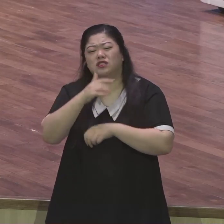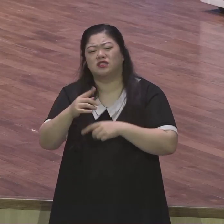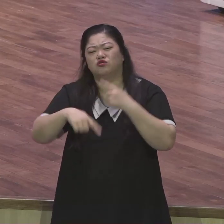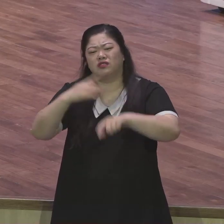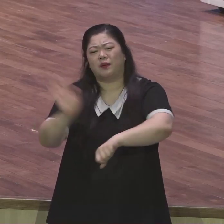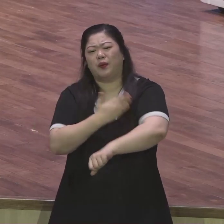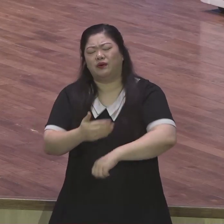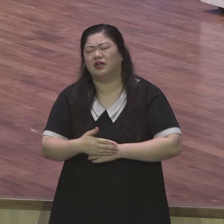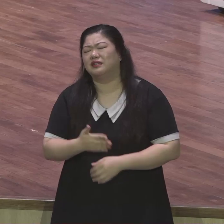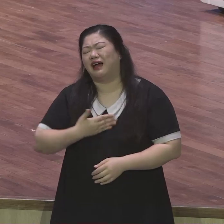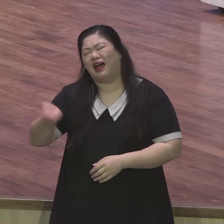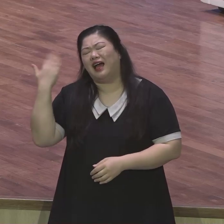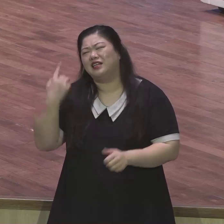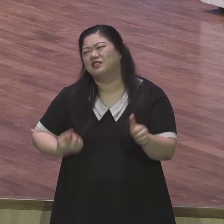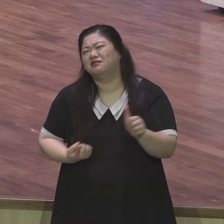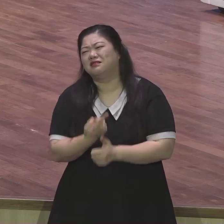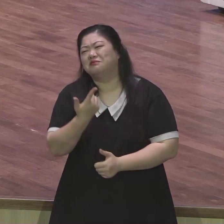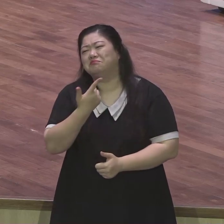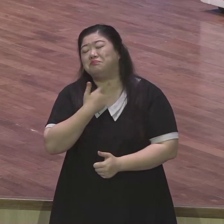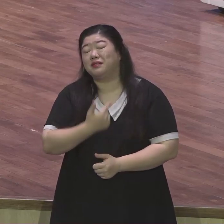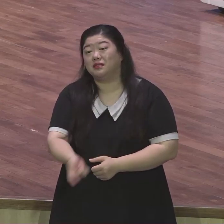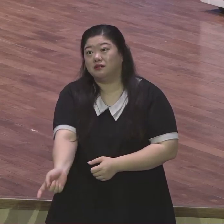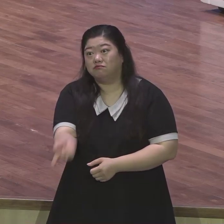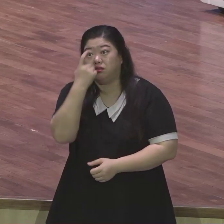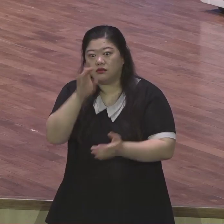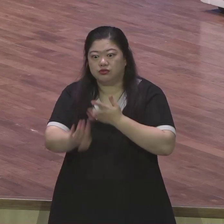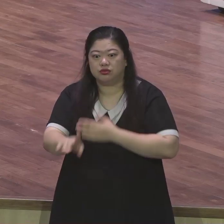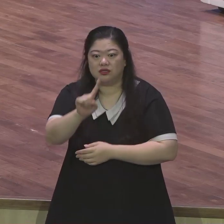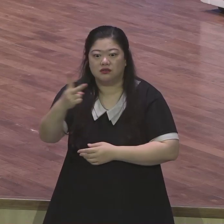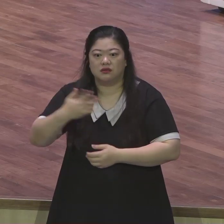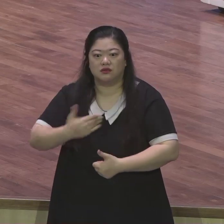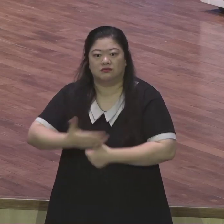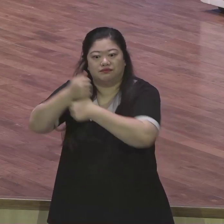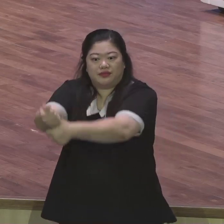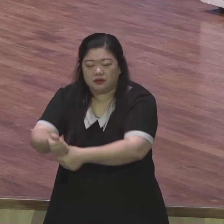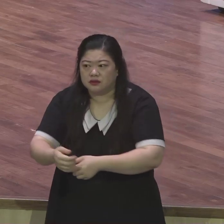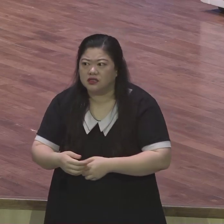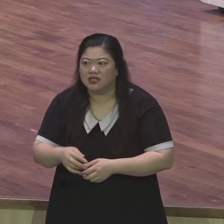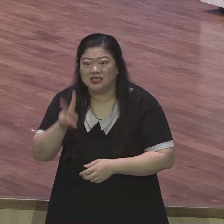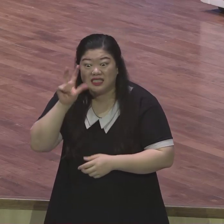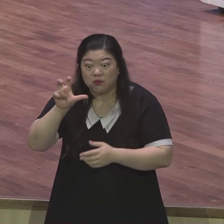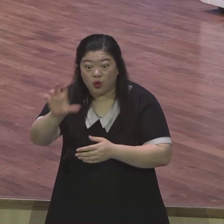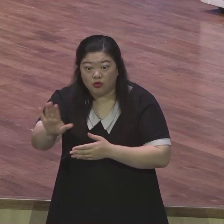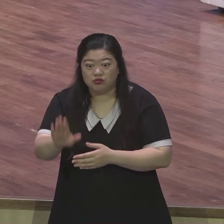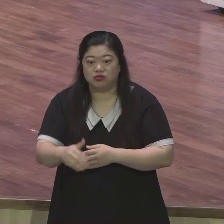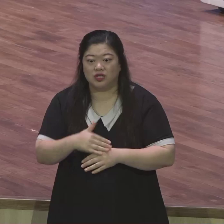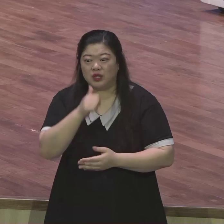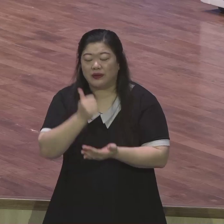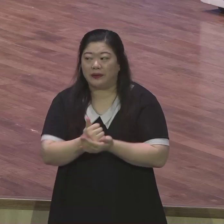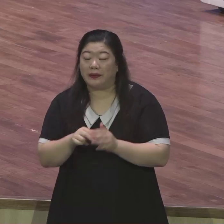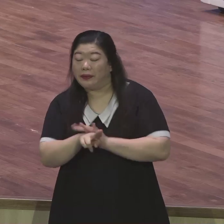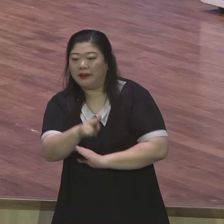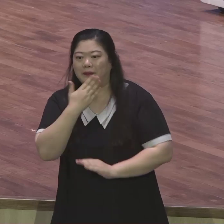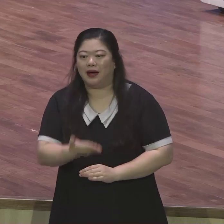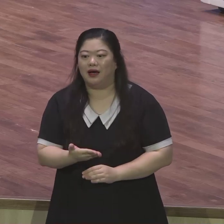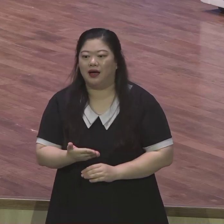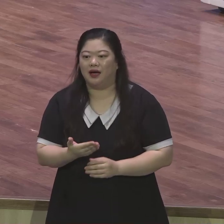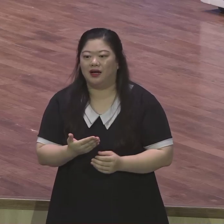죄인은 절대 그 죄값 줄 때까지 평안할 수 없어요 제가 초등학교 4학년 때요 학교에서 일기장 검사를 한다는